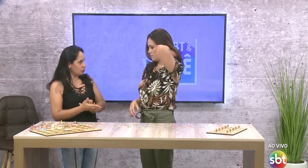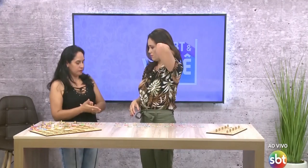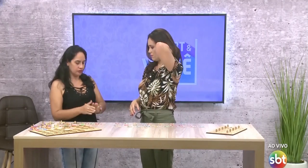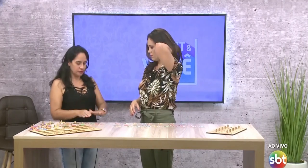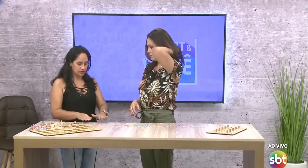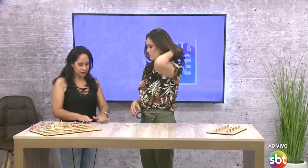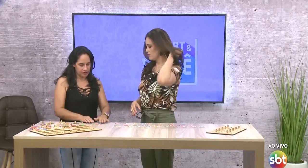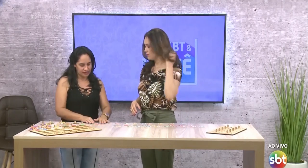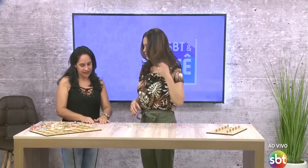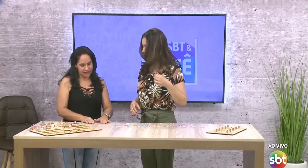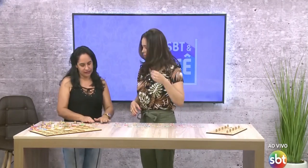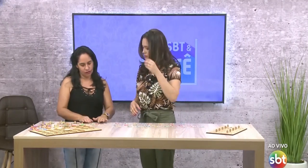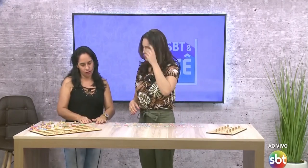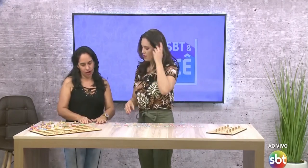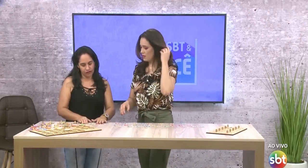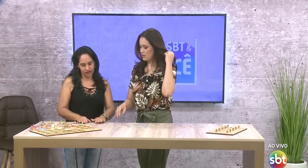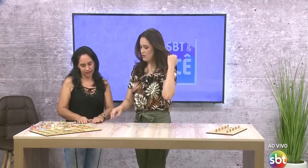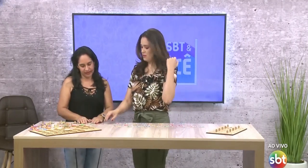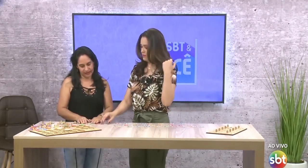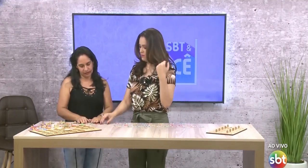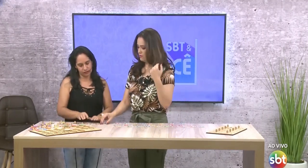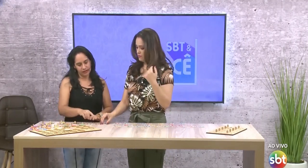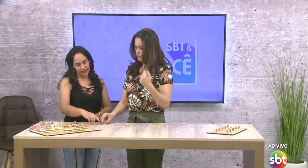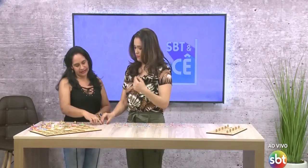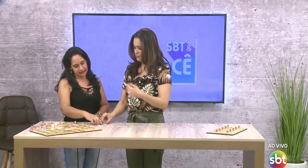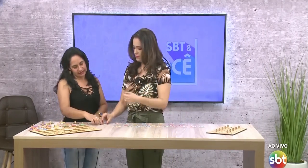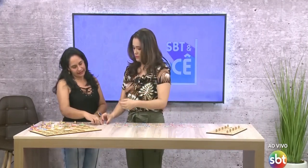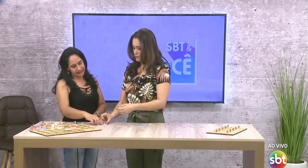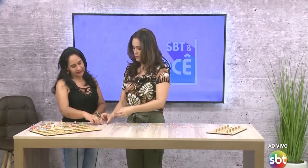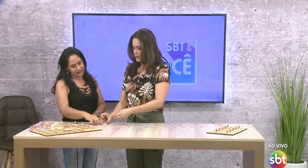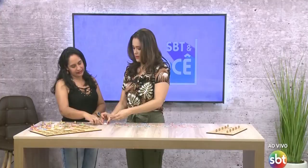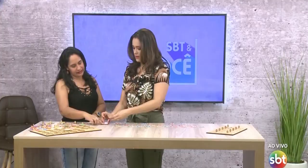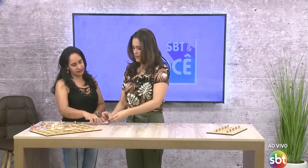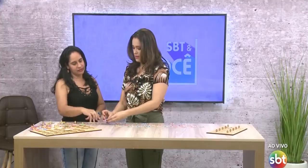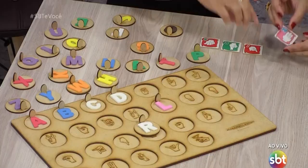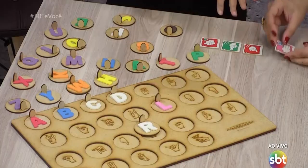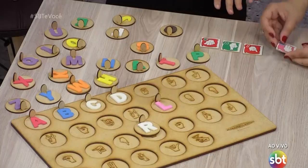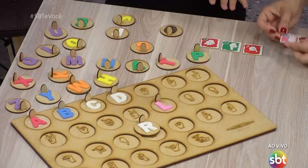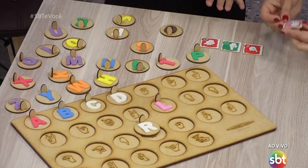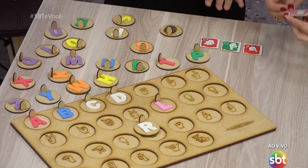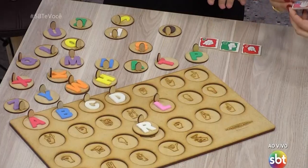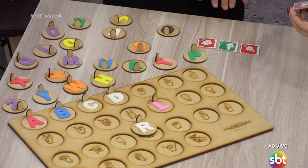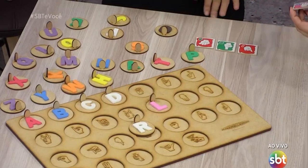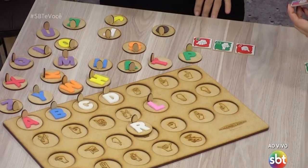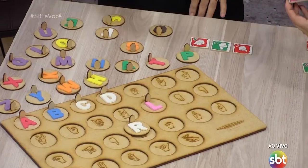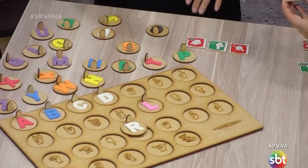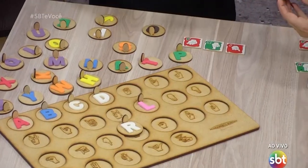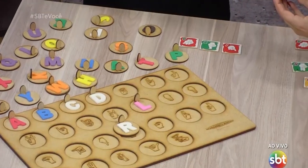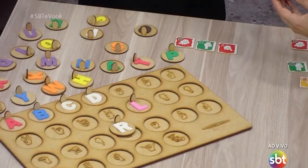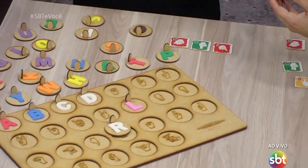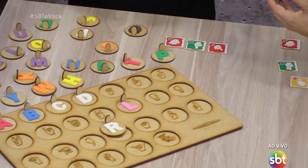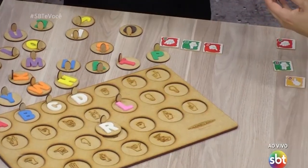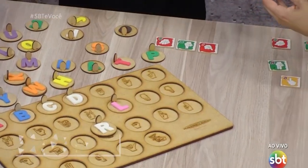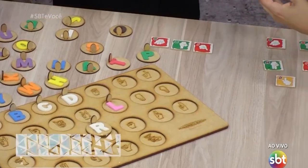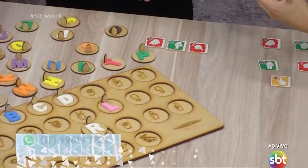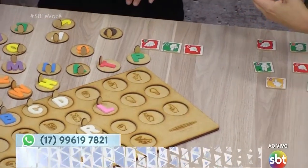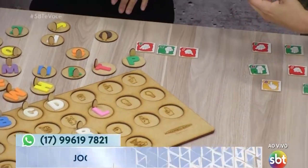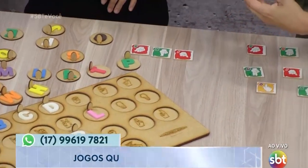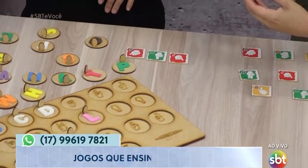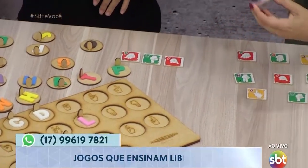nome, nós vamos usar o alfabeto. Essa aqui é a letra M. Então, você vai fazer com a sua mão direita ou esquerda, aquela que é